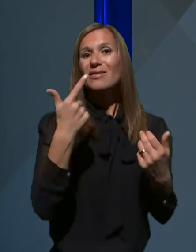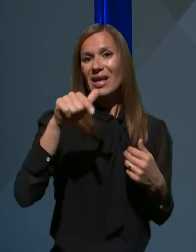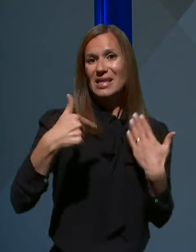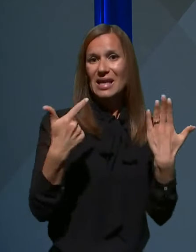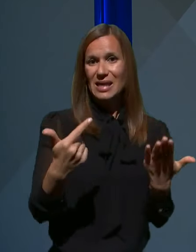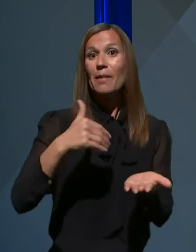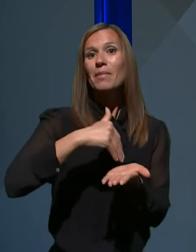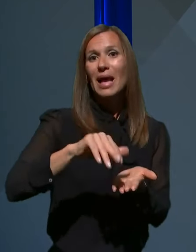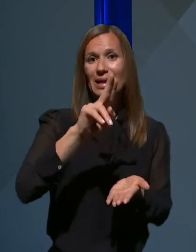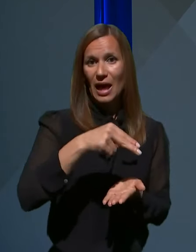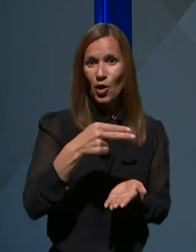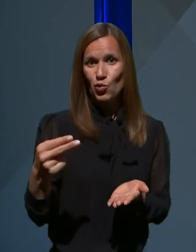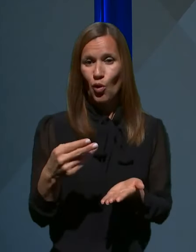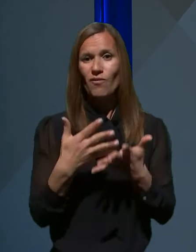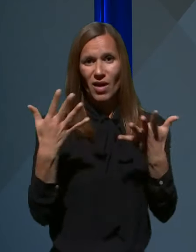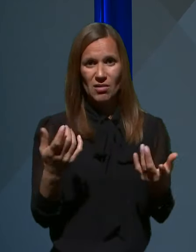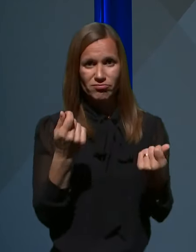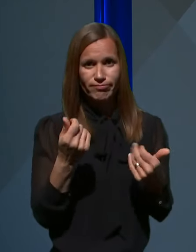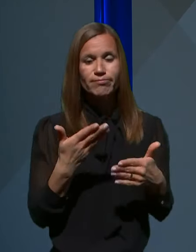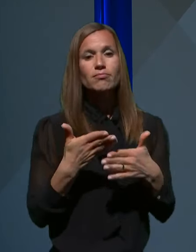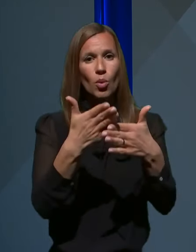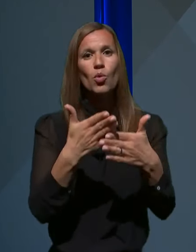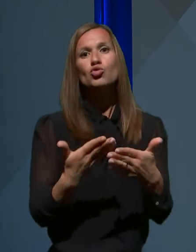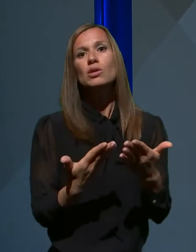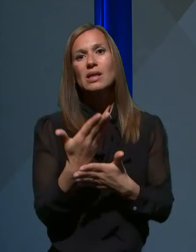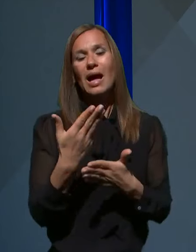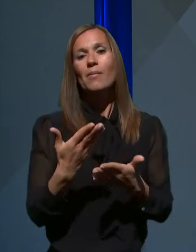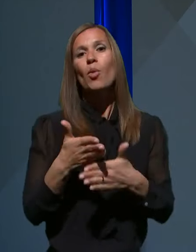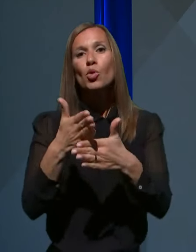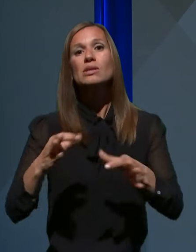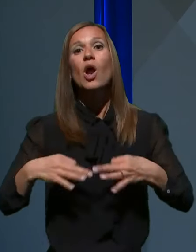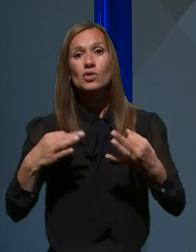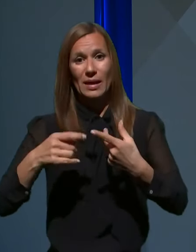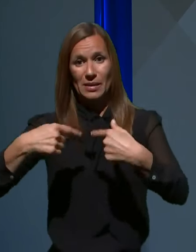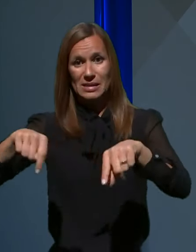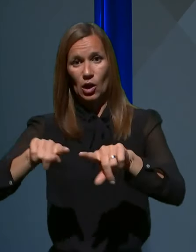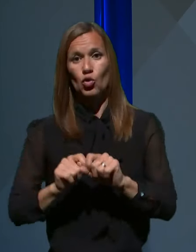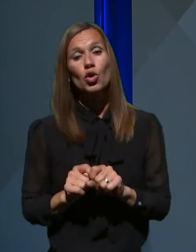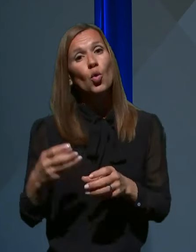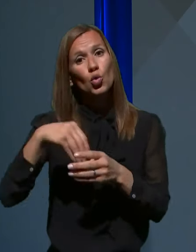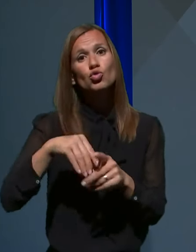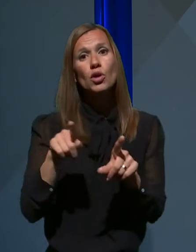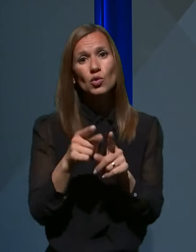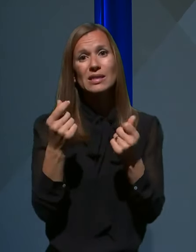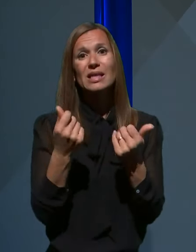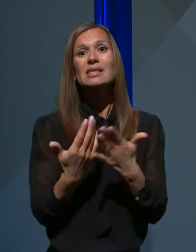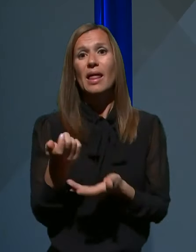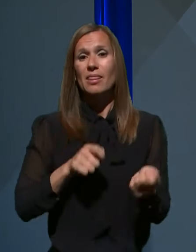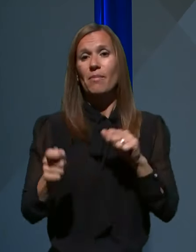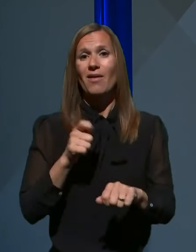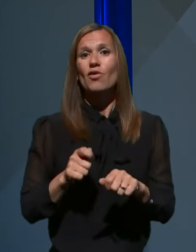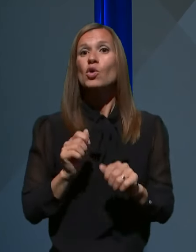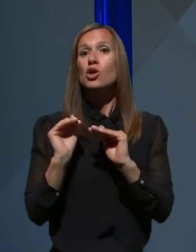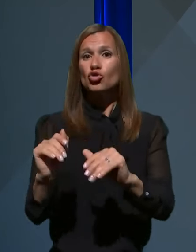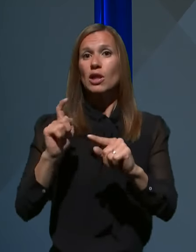inštrument za neposredno pomoč zdravstvenemu sektorju, ki vključuje tudi sredstva za nabavo zaščitne upreme, ki bodo na